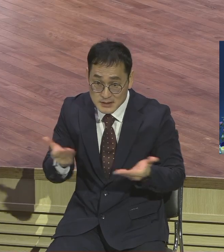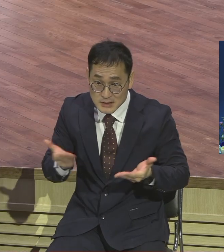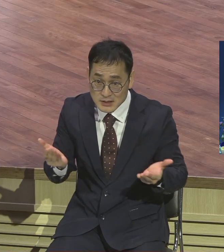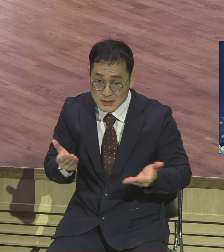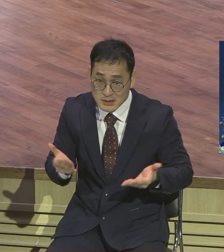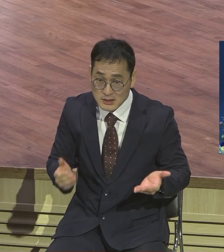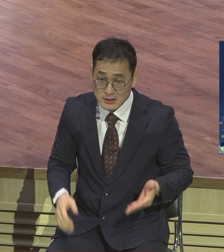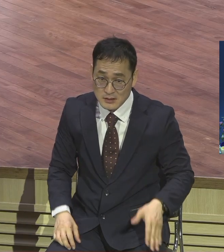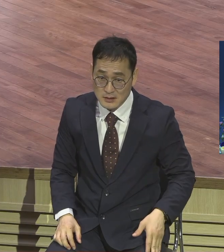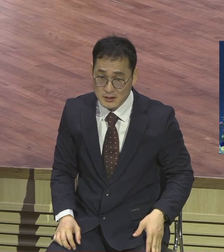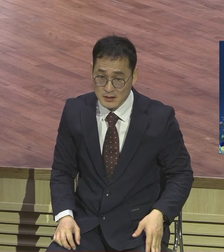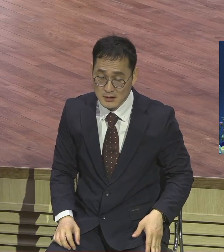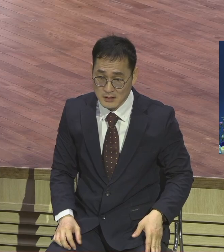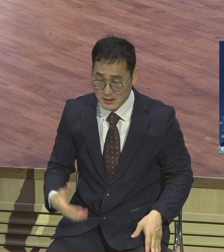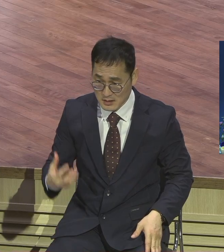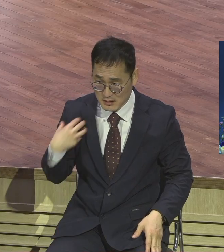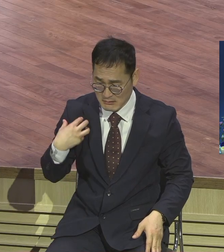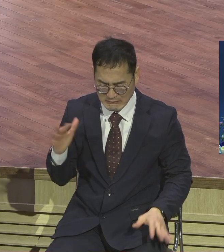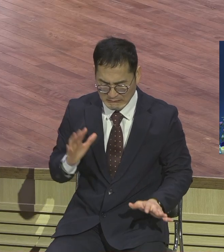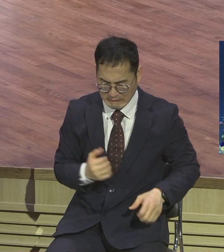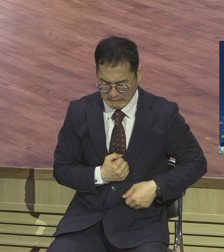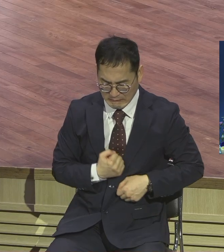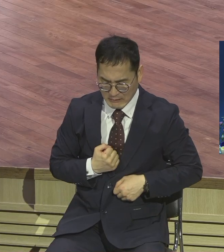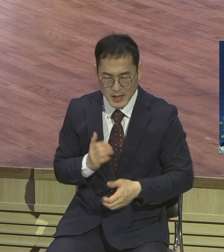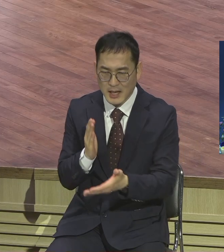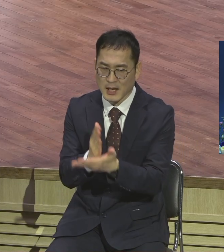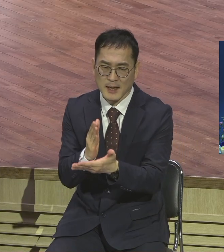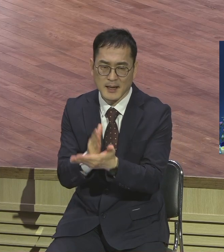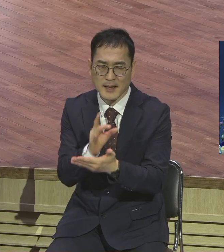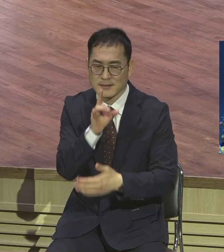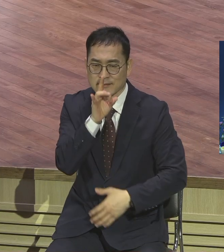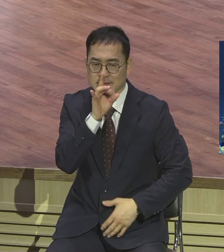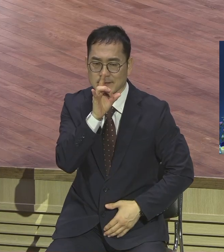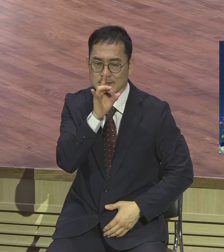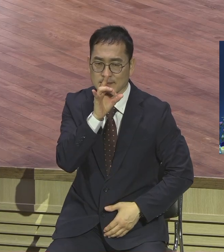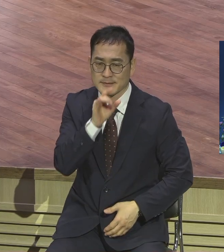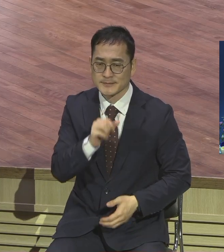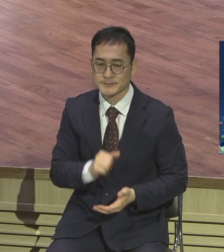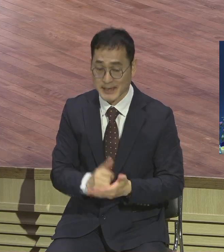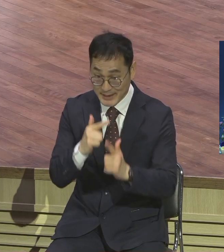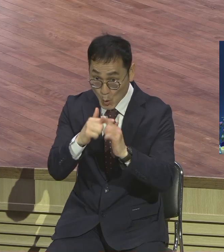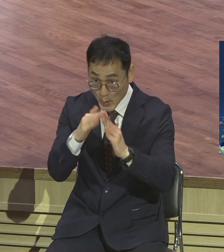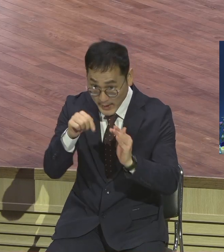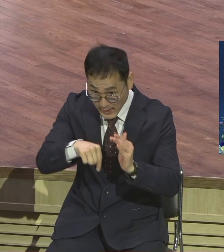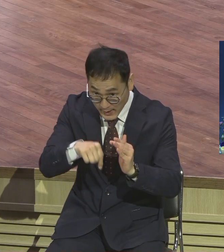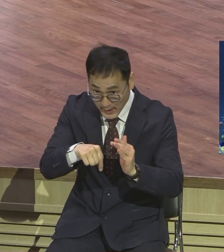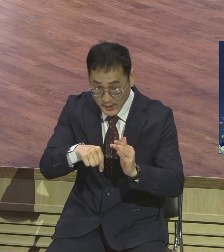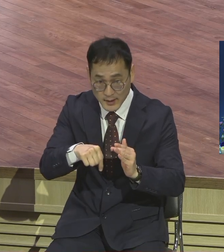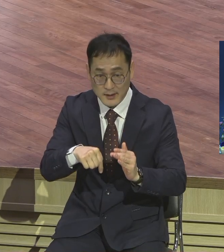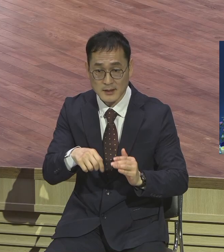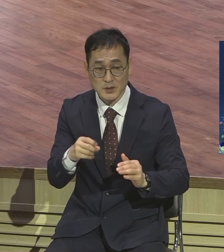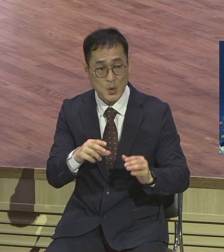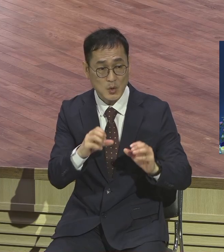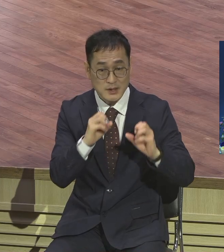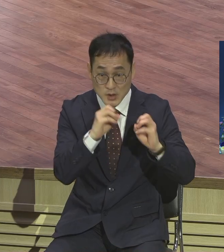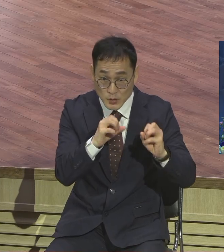이유에요 교회에 존재한 이유라고요 영계 모든 성도들 지금은 전도할 때 사실을 기억하시기 바랍니다